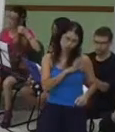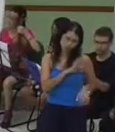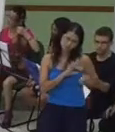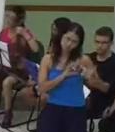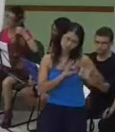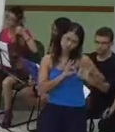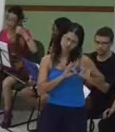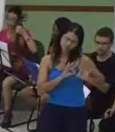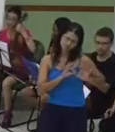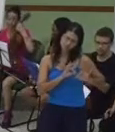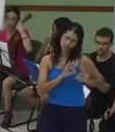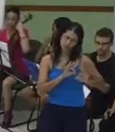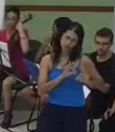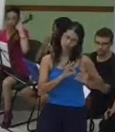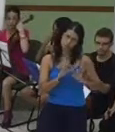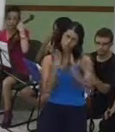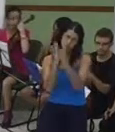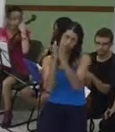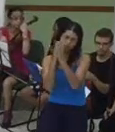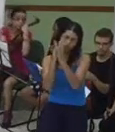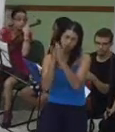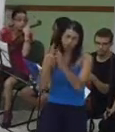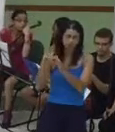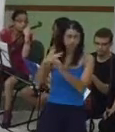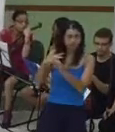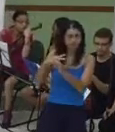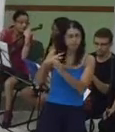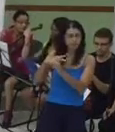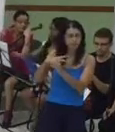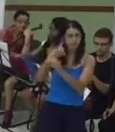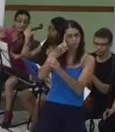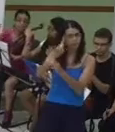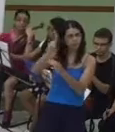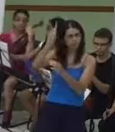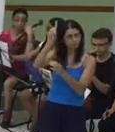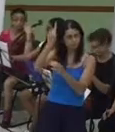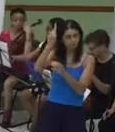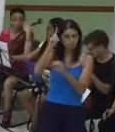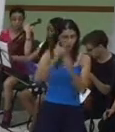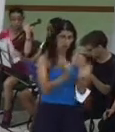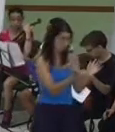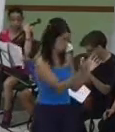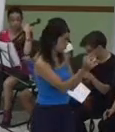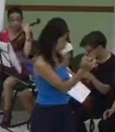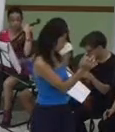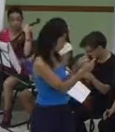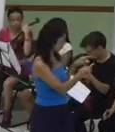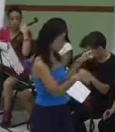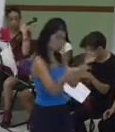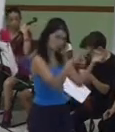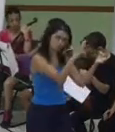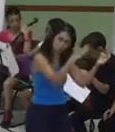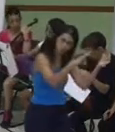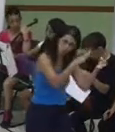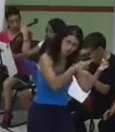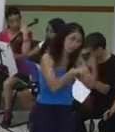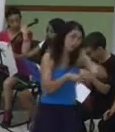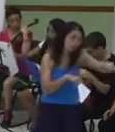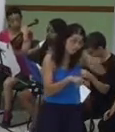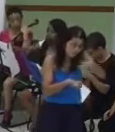silenciosa Enquanto a orquestra vai estar tocando Converse com o Senhor e diga para o Senhor que você está